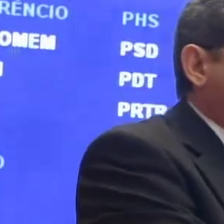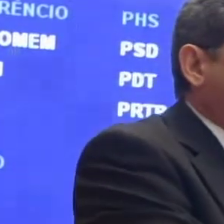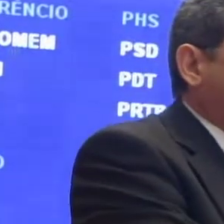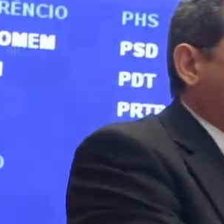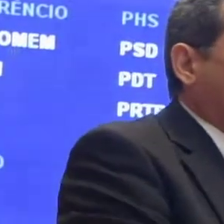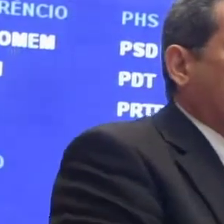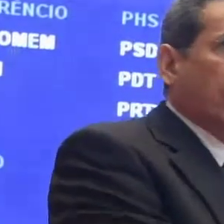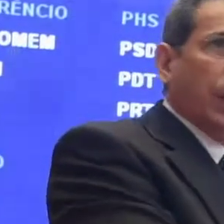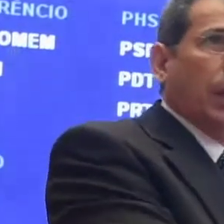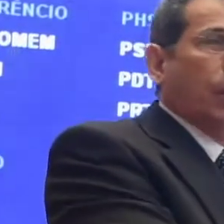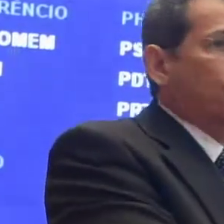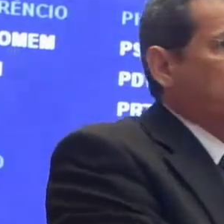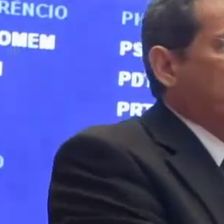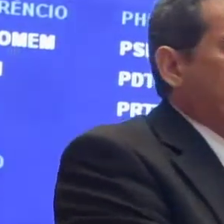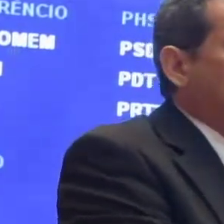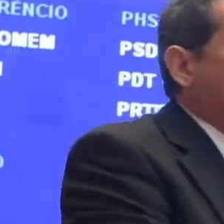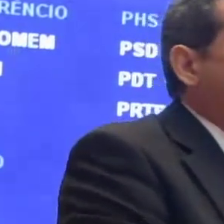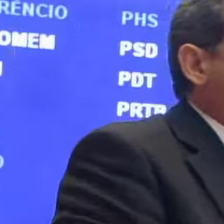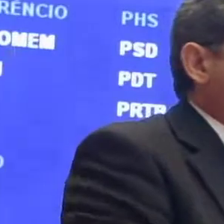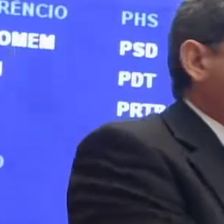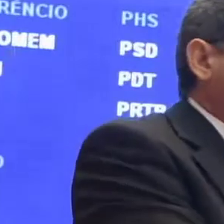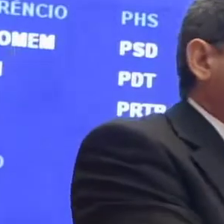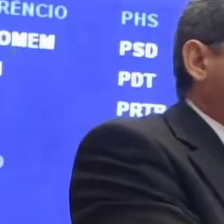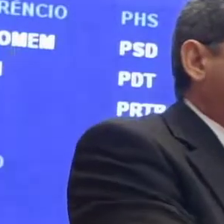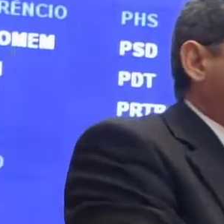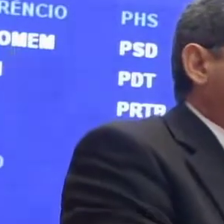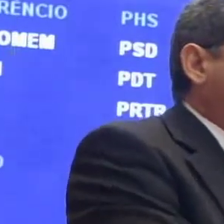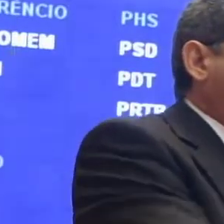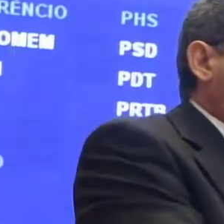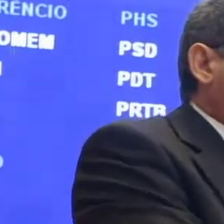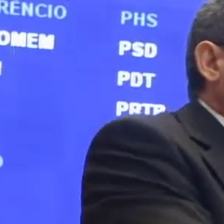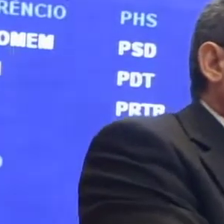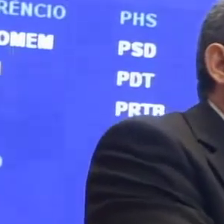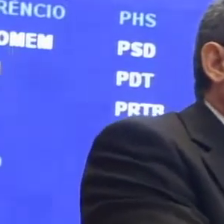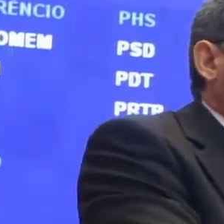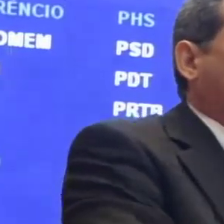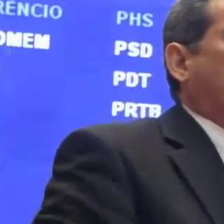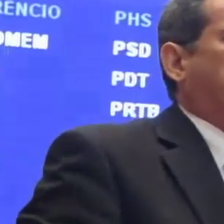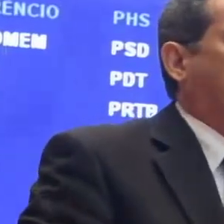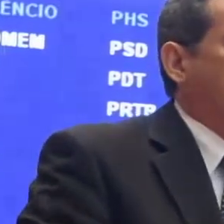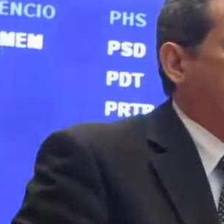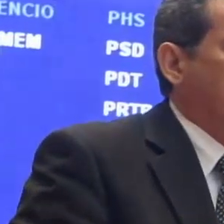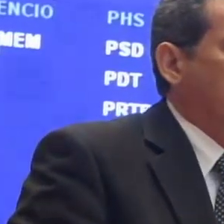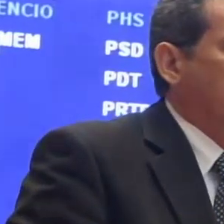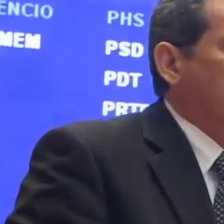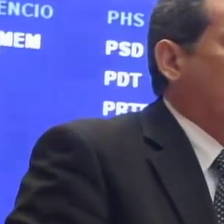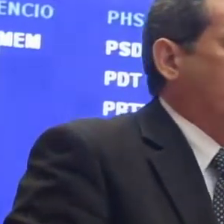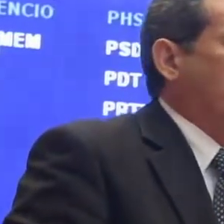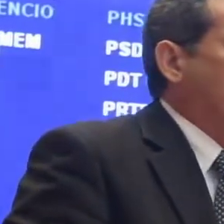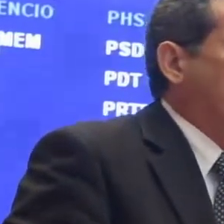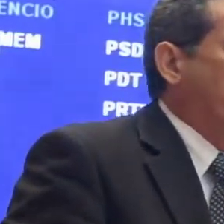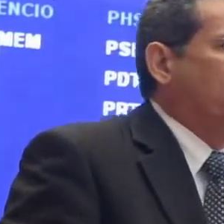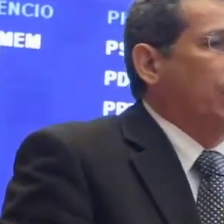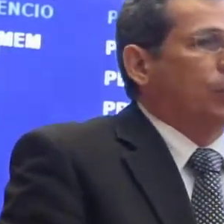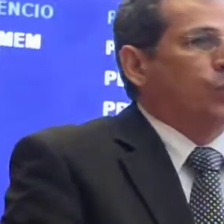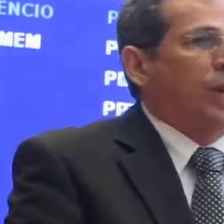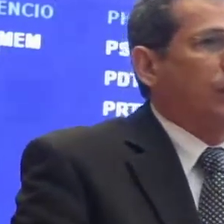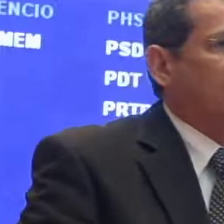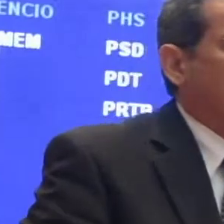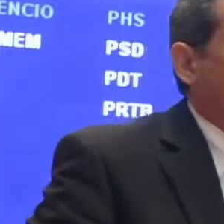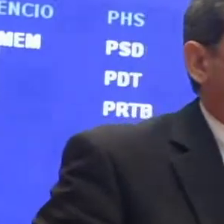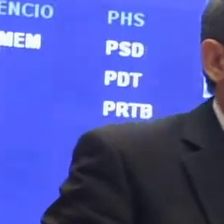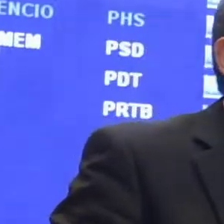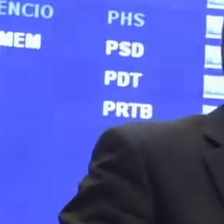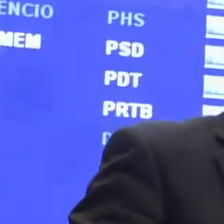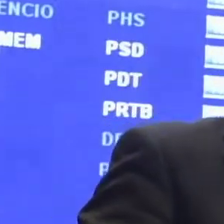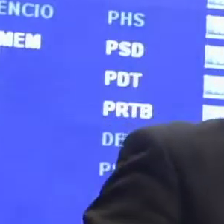indicar de que os policiais precisam de uma recuperação maior nas suas perdas. E, consequentemente, do jeito